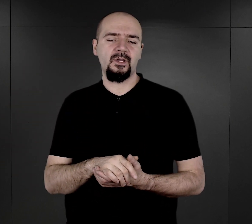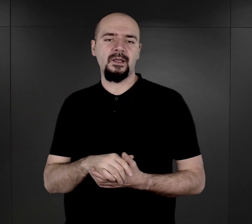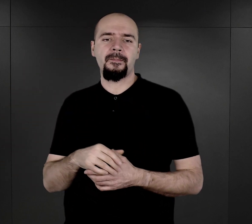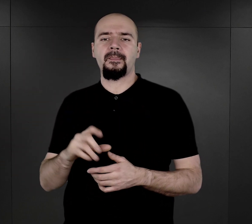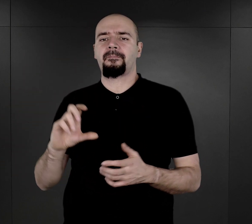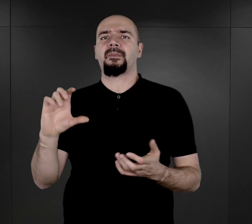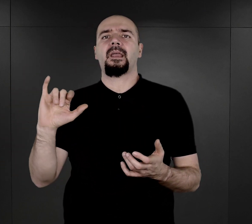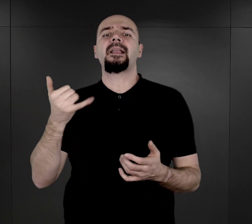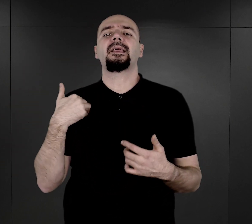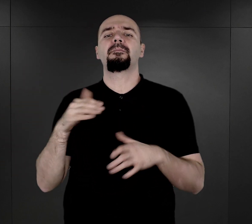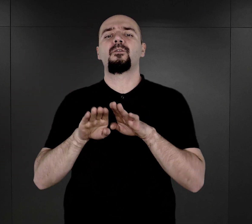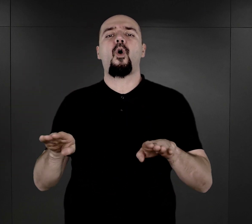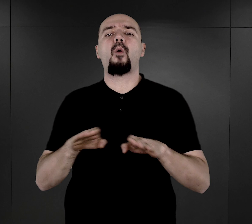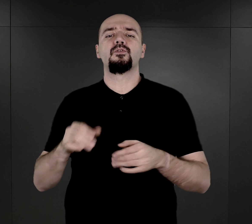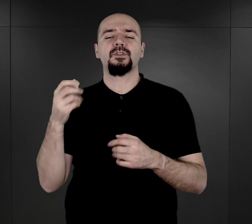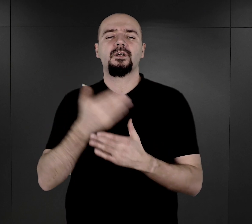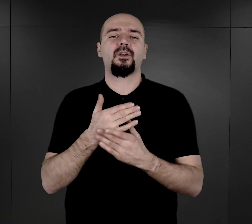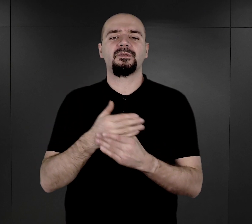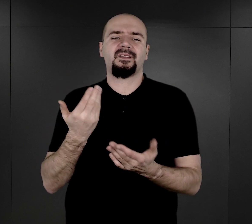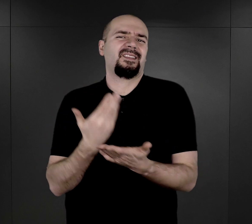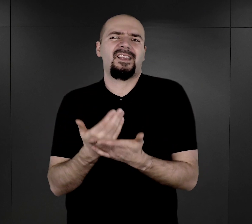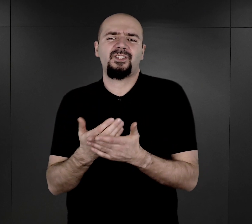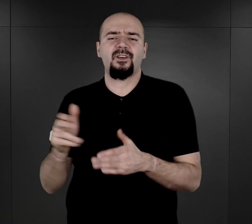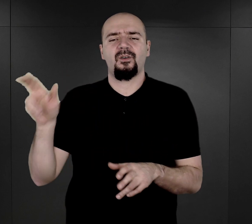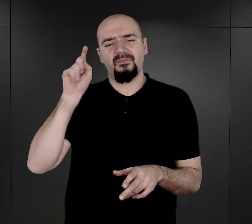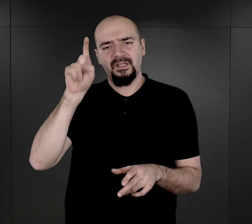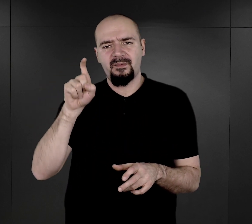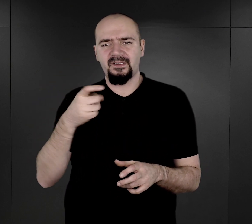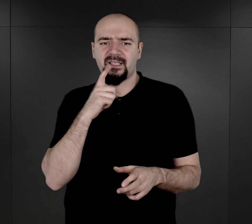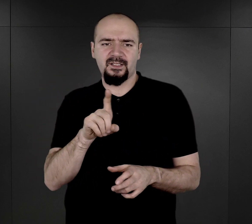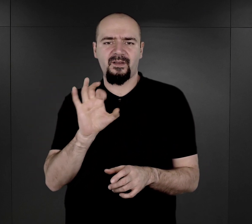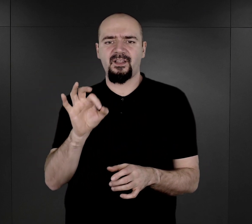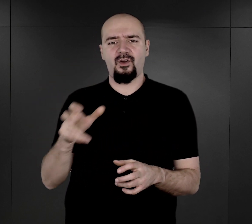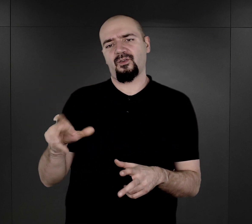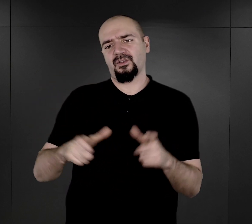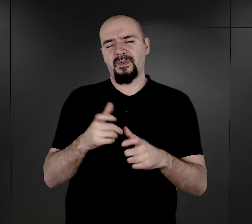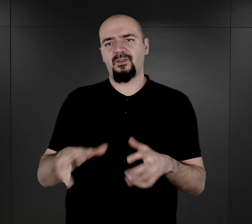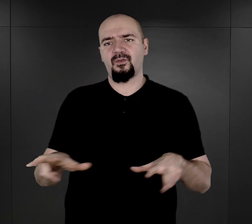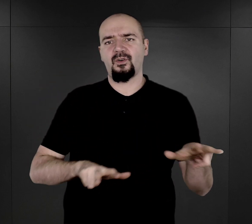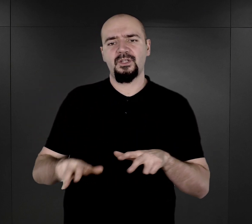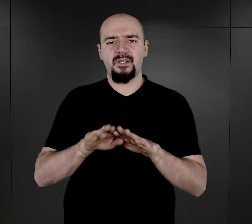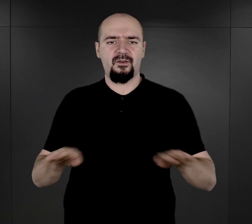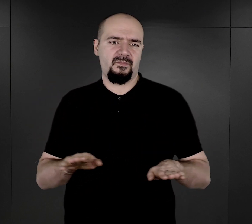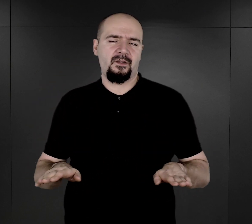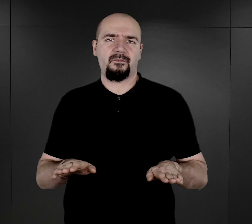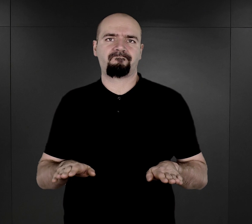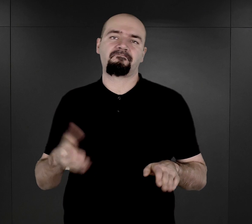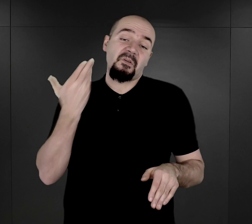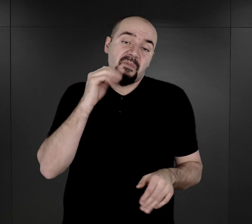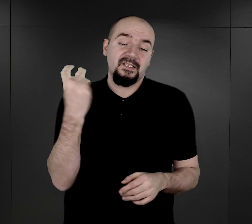romskiego i w ogóle dlaczego Niemcy zdecydowali o utworzeniu tak zwanego obozu rodzinnego? Jest to bardzo ciekawe zagadnienie badawcze.